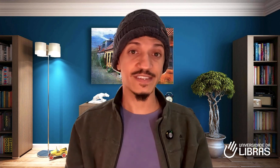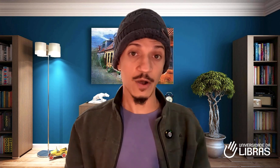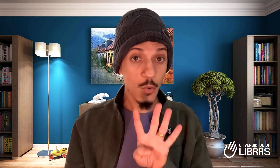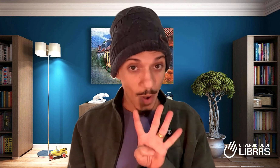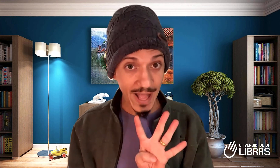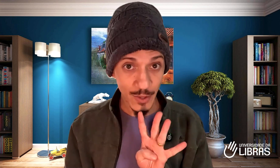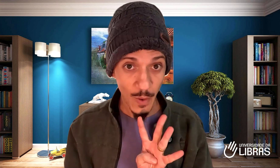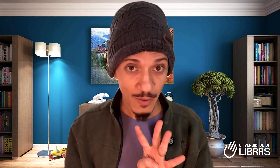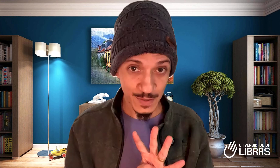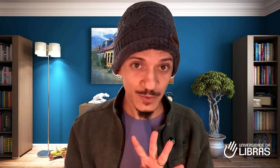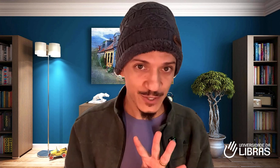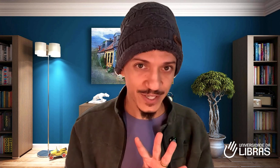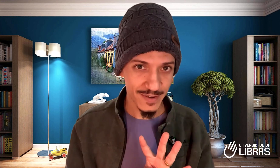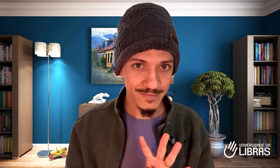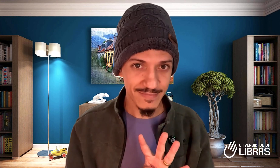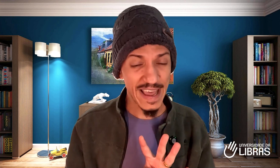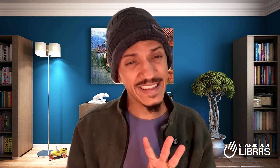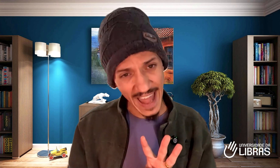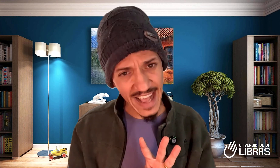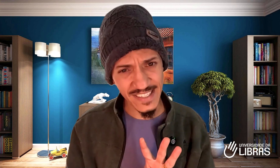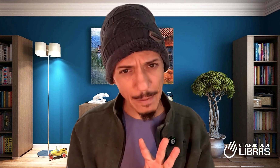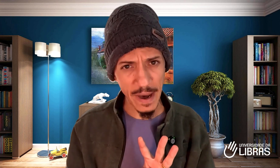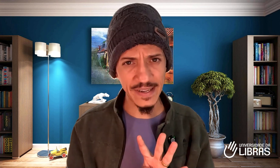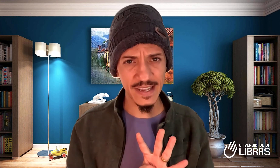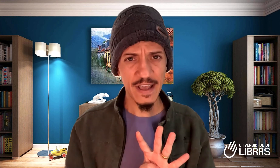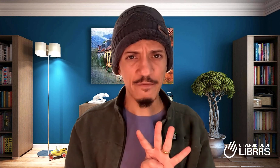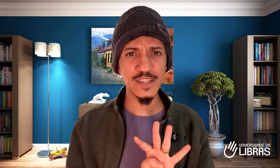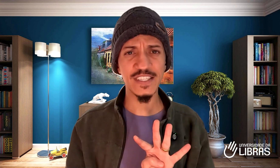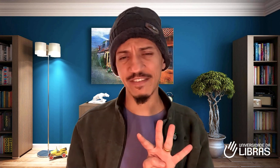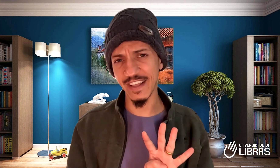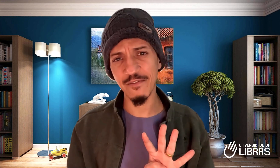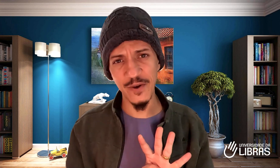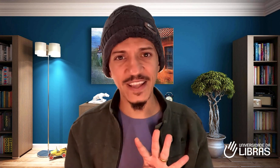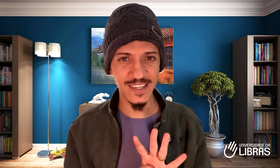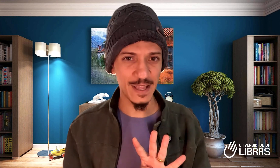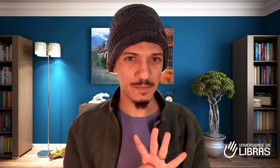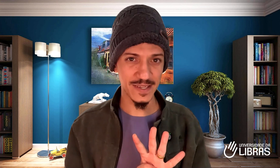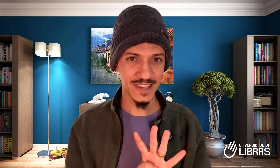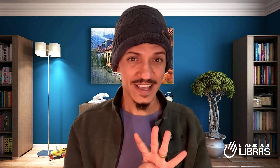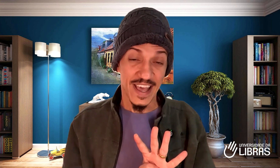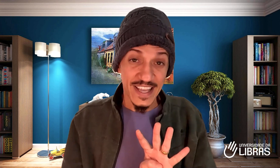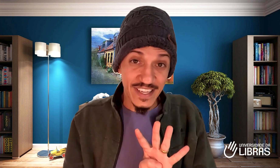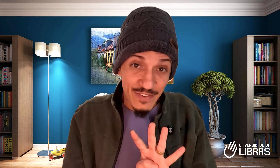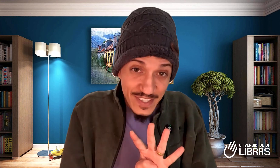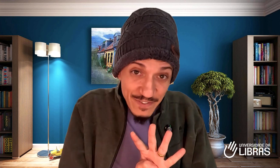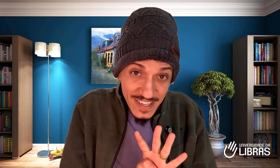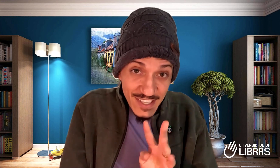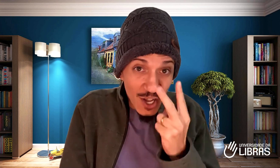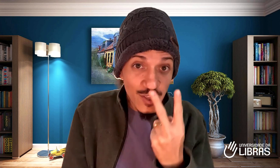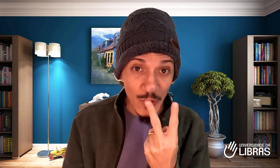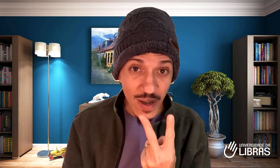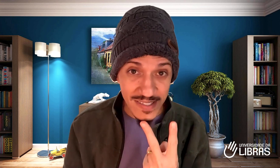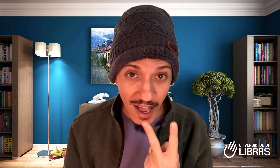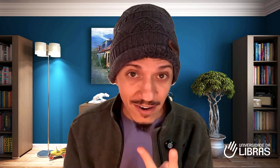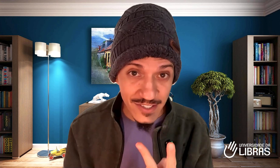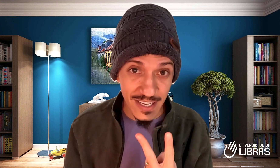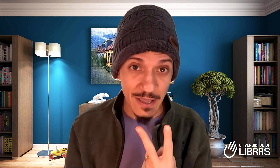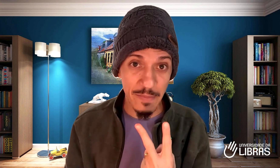quatro aulas por dia, em dez semanas, você já vai estar fluente em Libras. E se você fizer só duas aulas de Libras